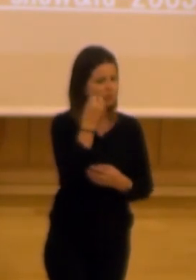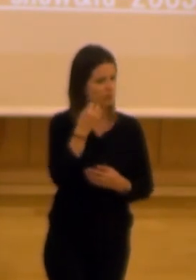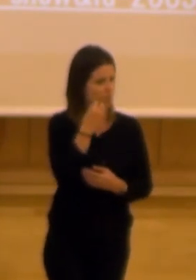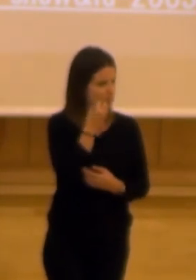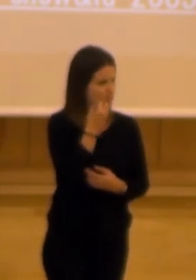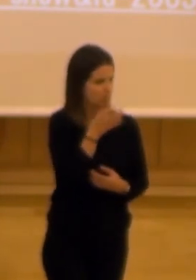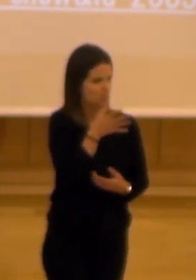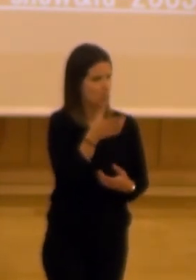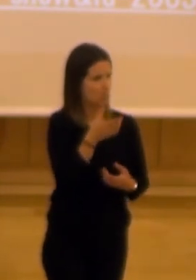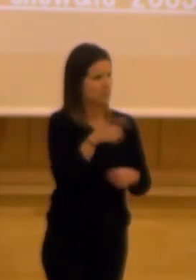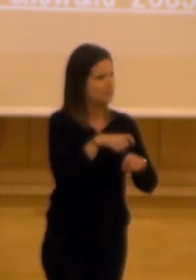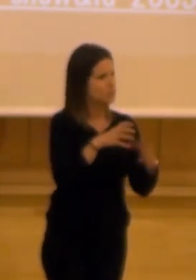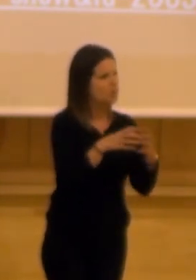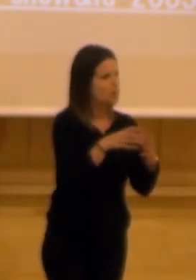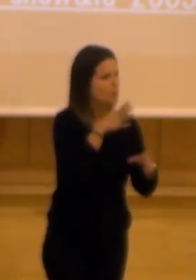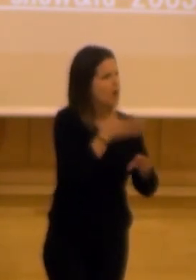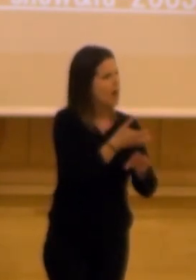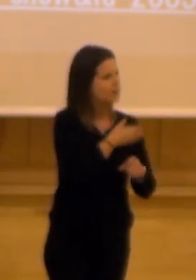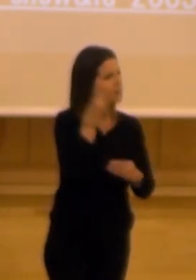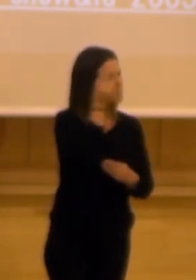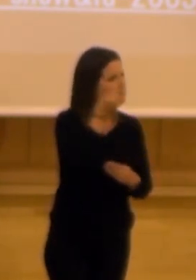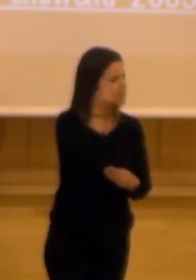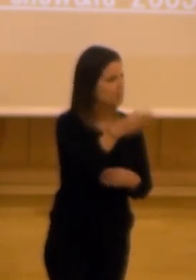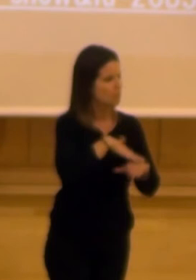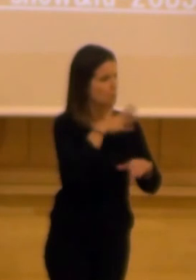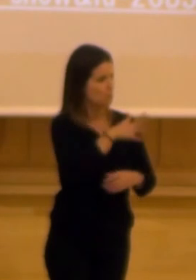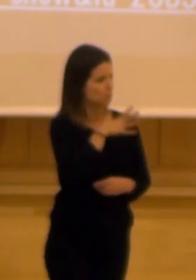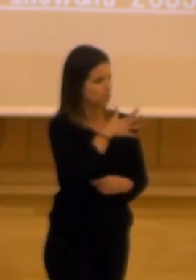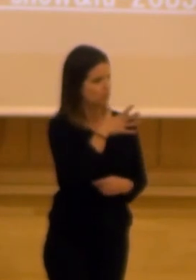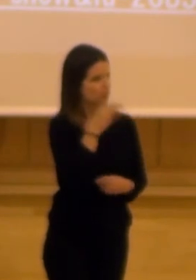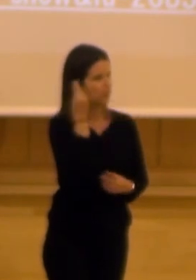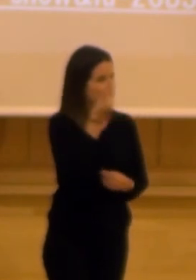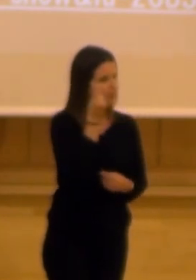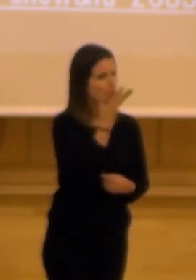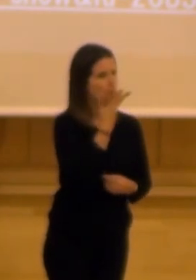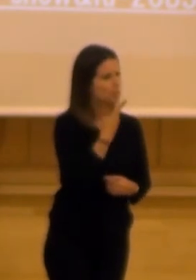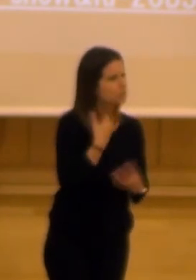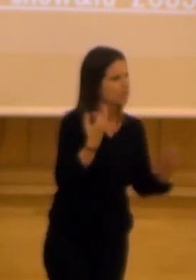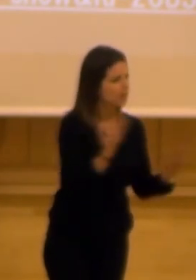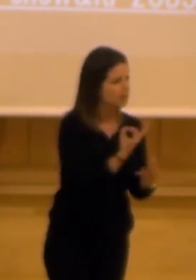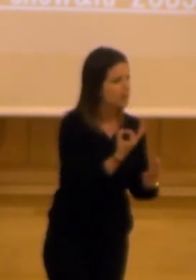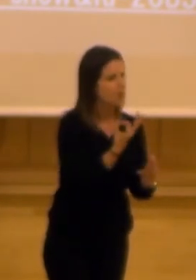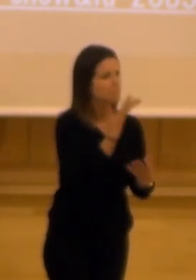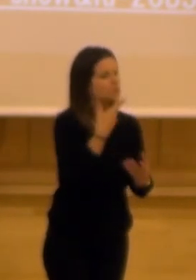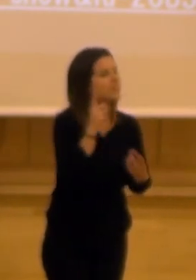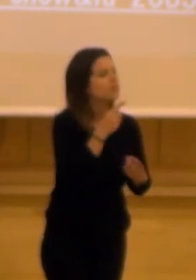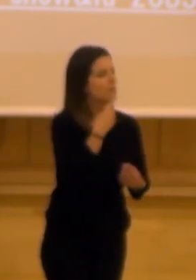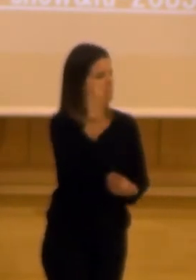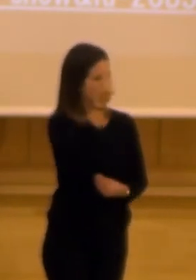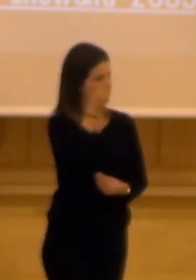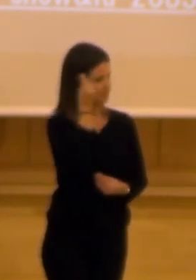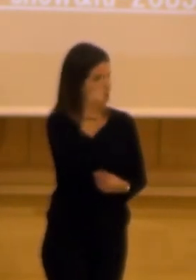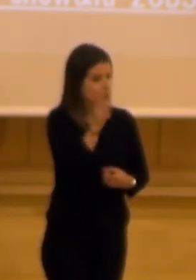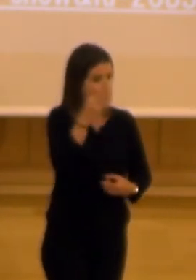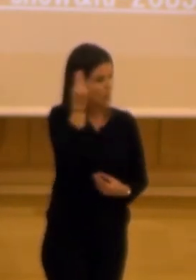a todo pero por qué no pensamos por qué no pensamos el por qué por qué no pensamos que me gustaría por qué no pensamos digo pensar